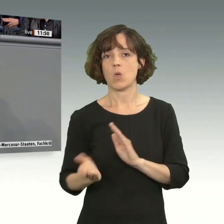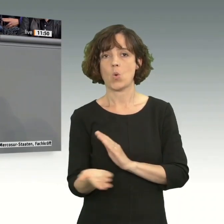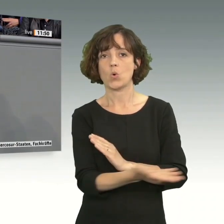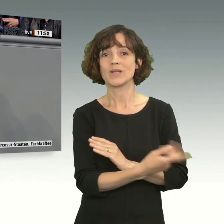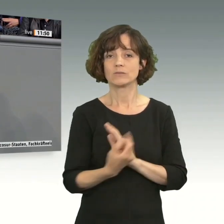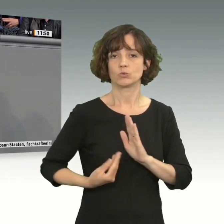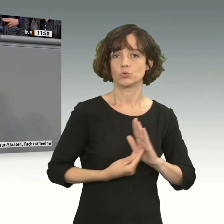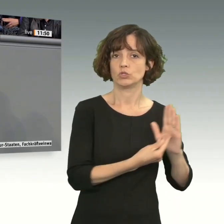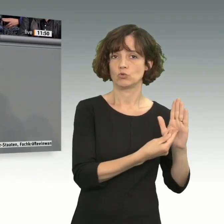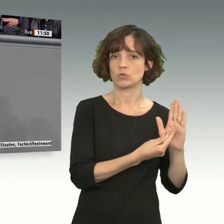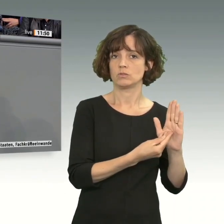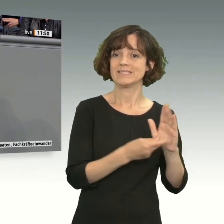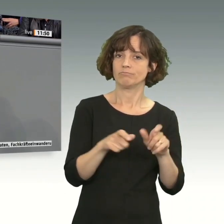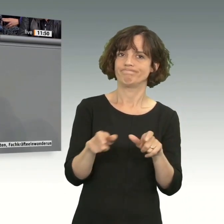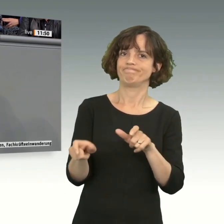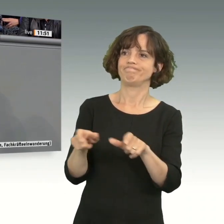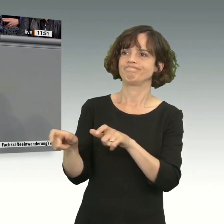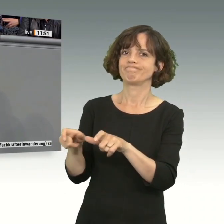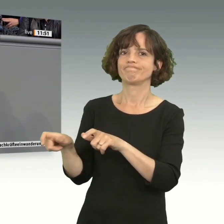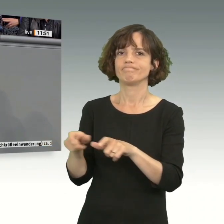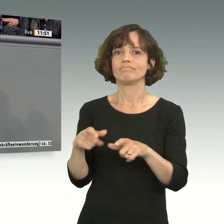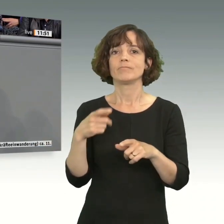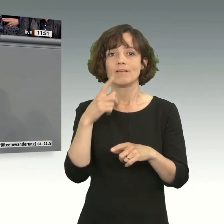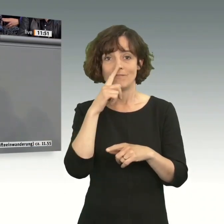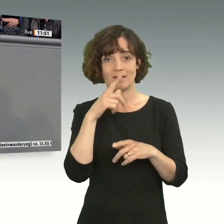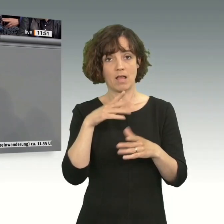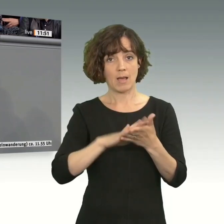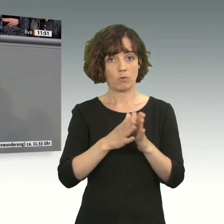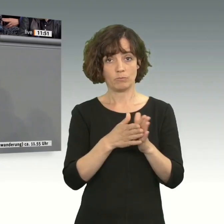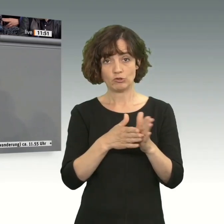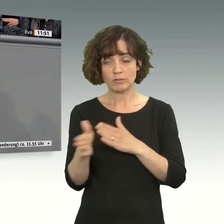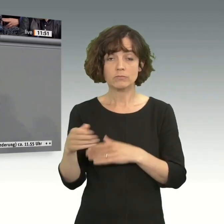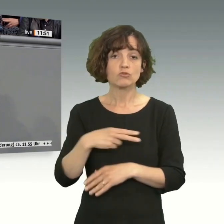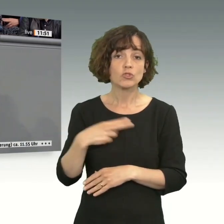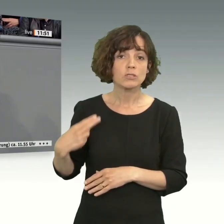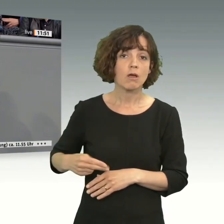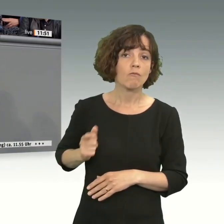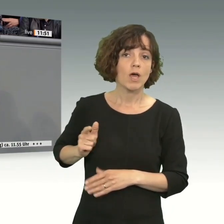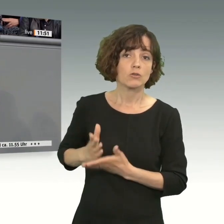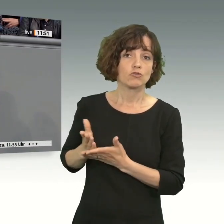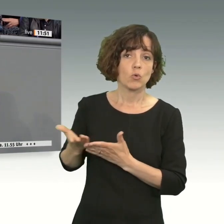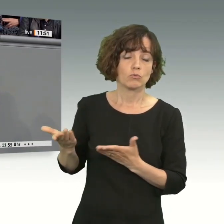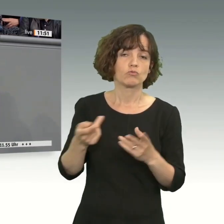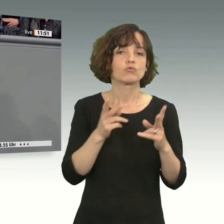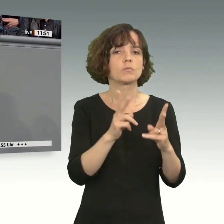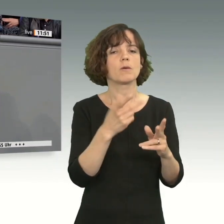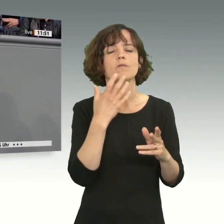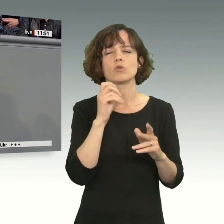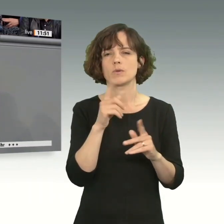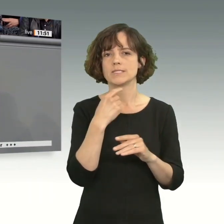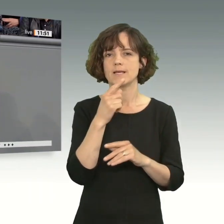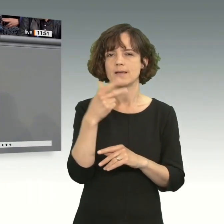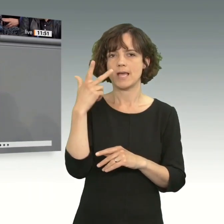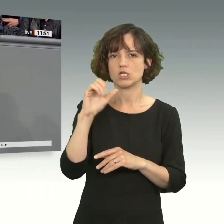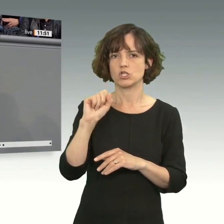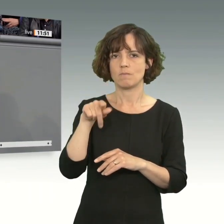unterstützen und da müssen wir ihnen entgegenkommen. Wenn dieses Abkommen scheitert, China steht bereit, das stimmt. Aber ich will auch an dieser Stelle sagen, Herr